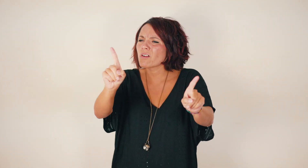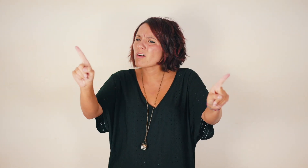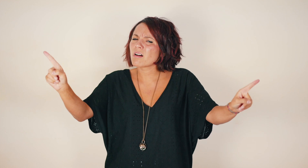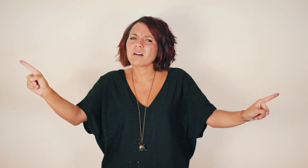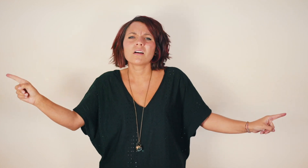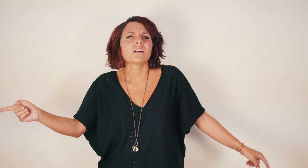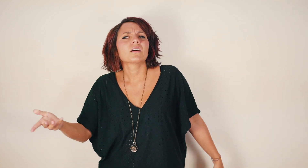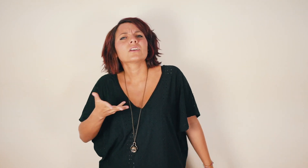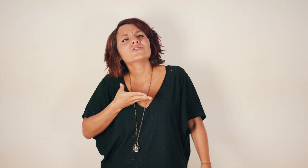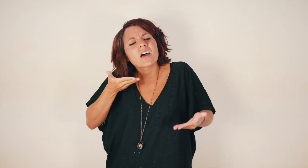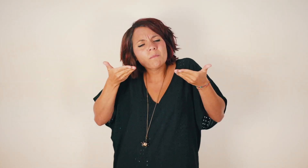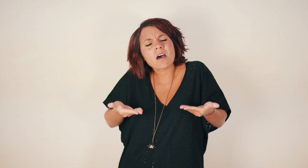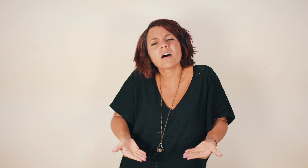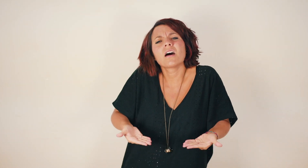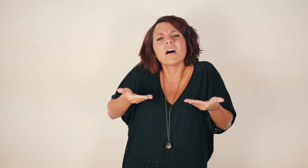C'è la gravità